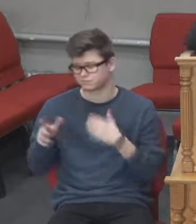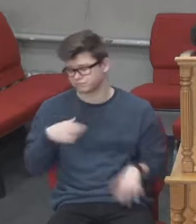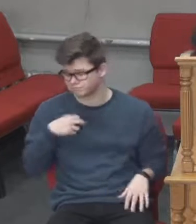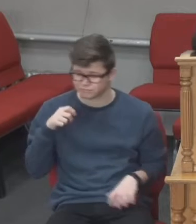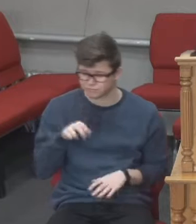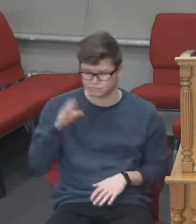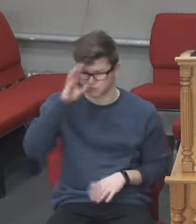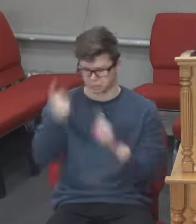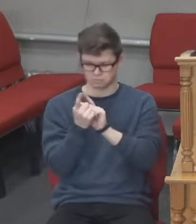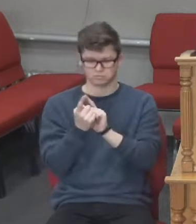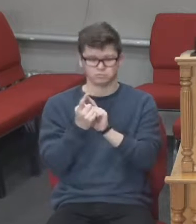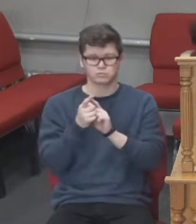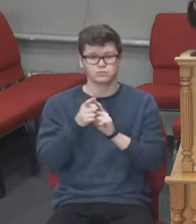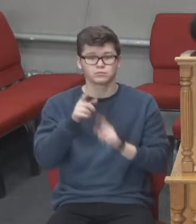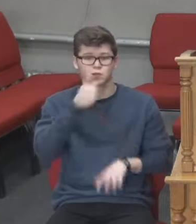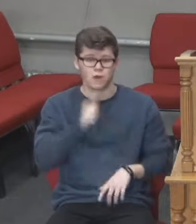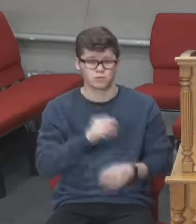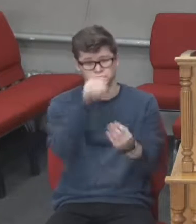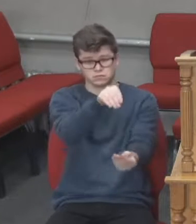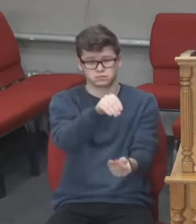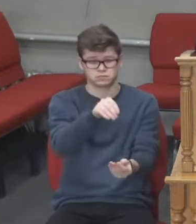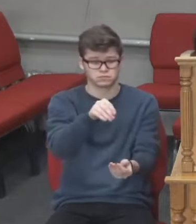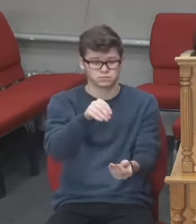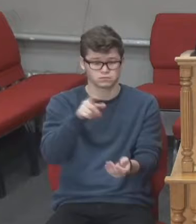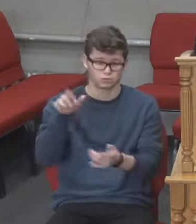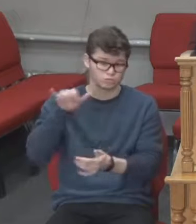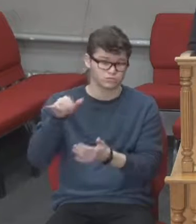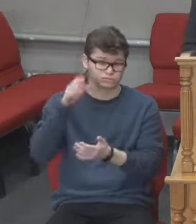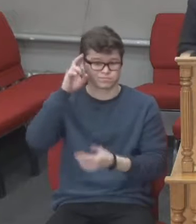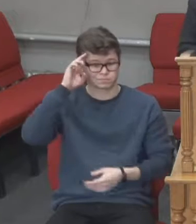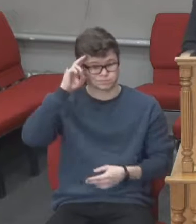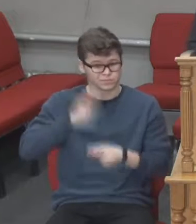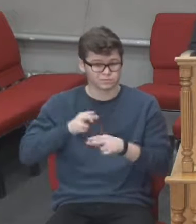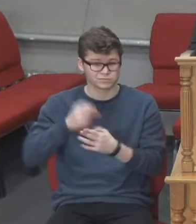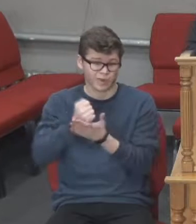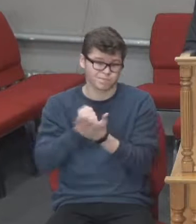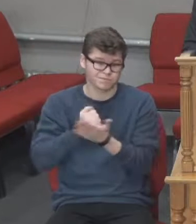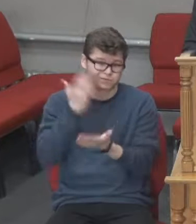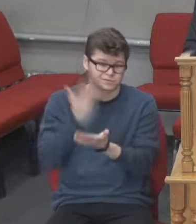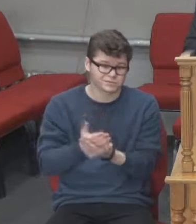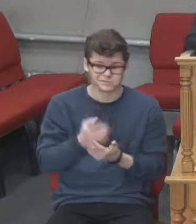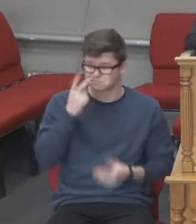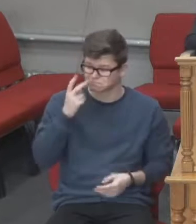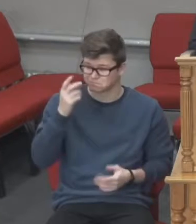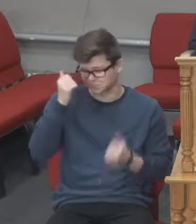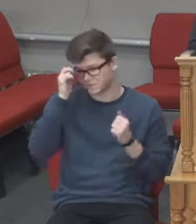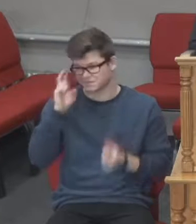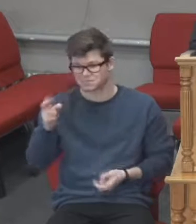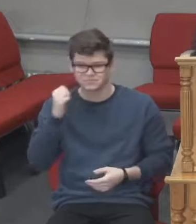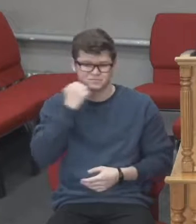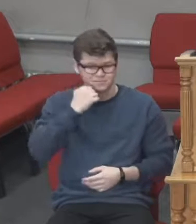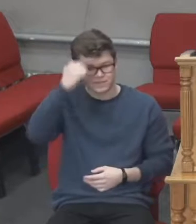пакетик гороху. Братів на репцентру були запаси. Молодці, брати. Запаслися на таку